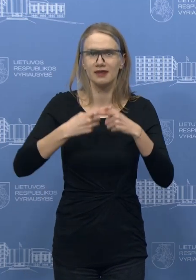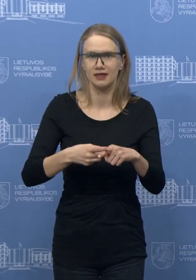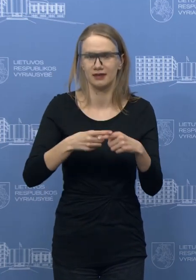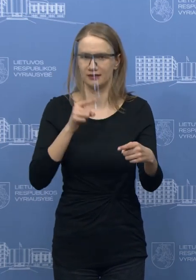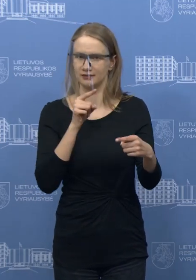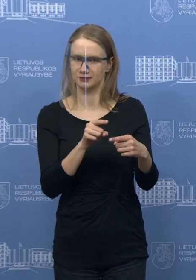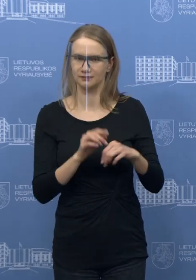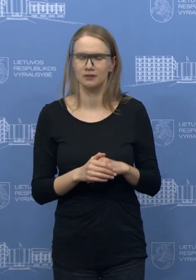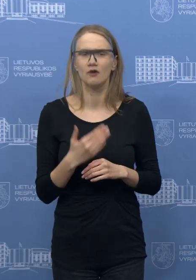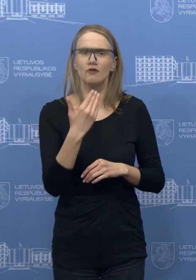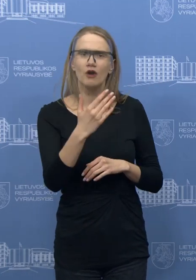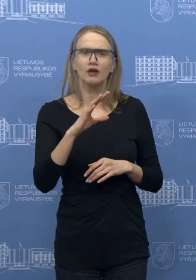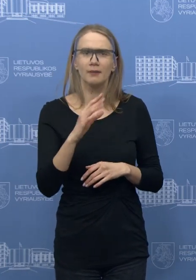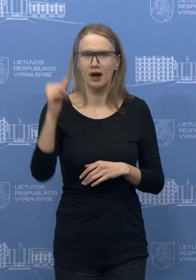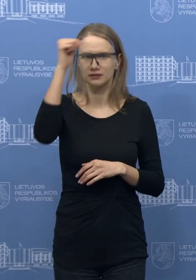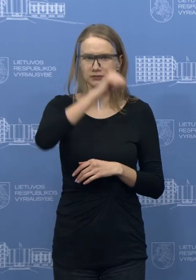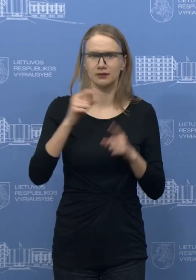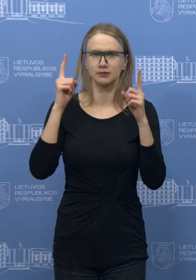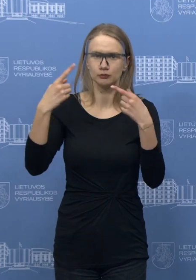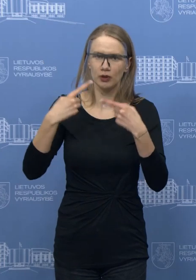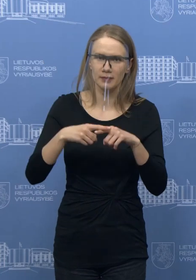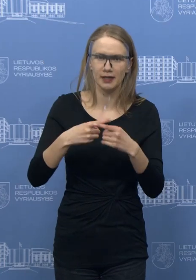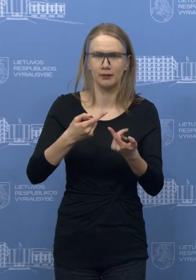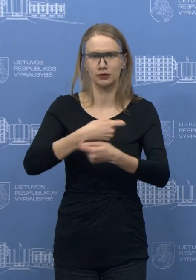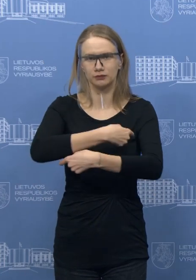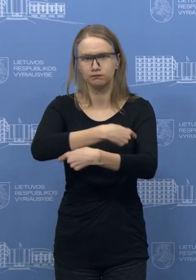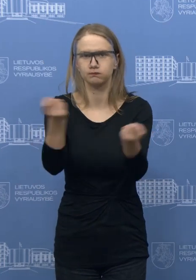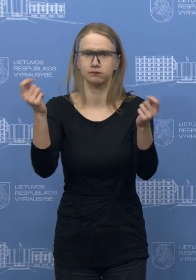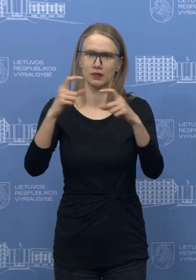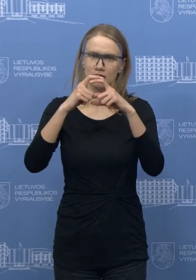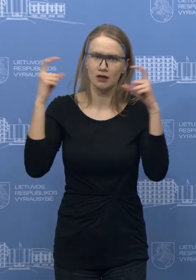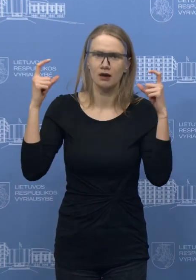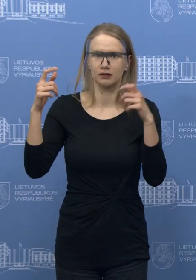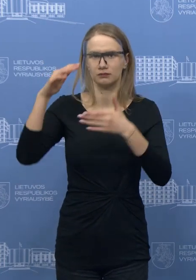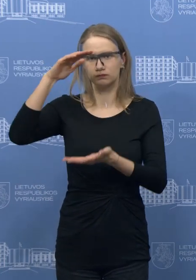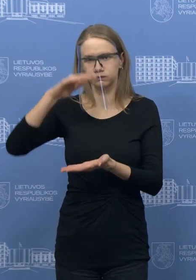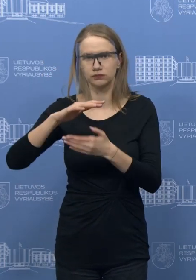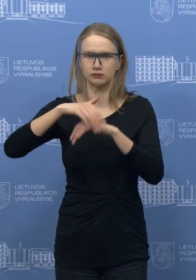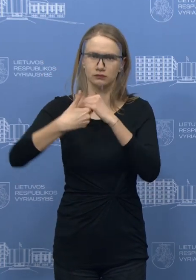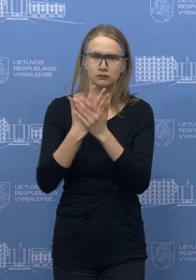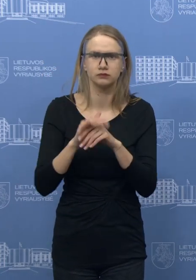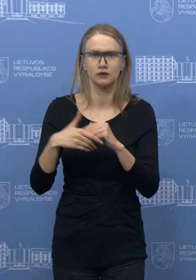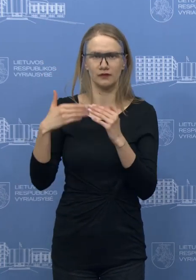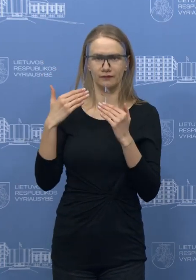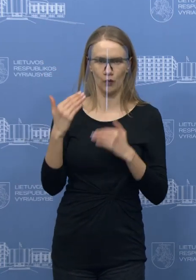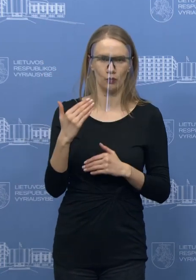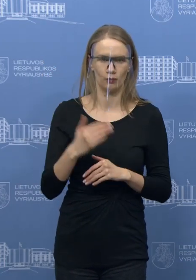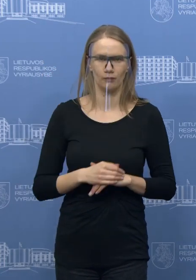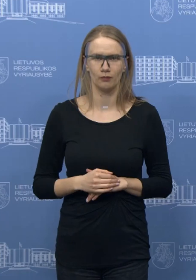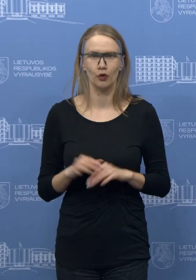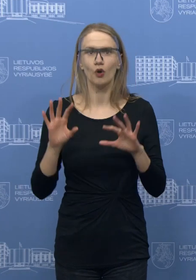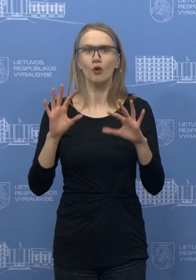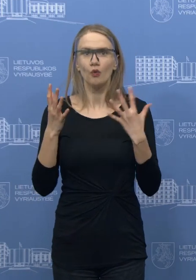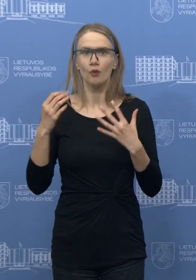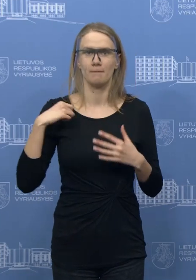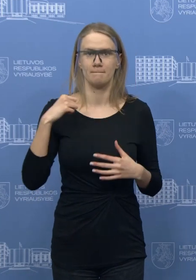Tai yra pirmiausia, tai susijęs su asmens apsaugos priemonimis, respiratoriai kaukės ir dezinfekcinis kystis. Jeigu pati rinka